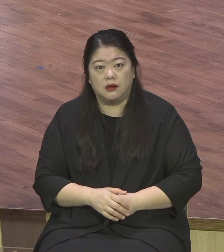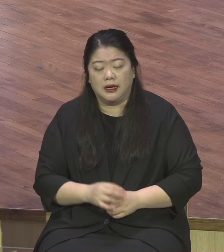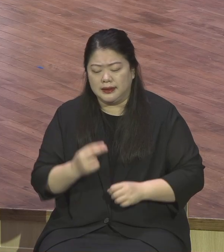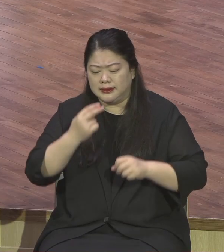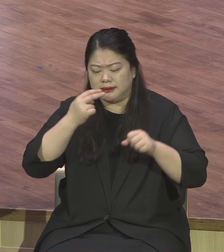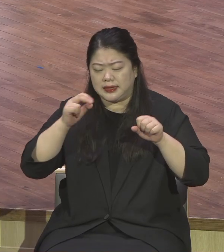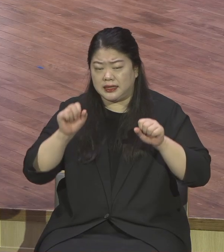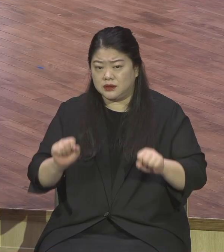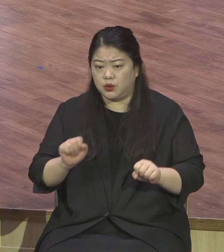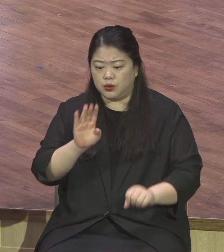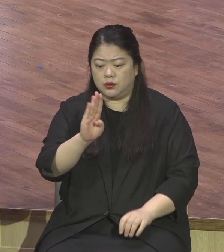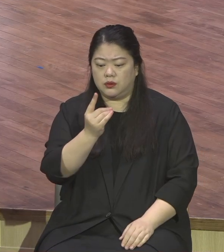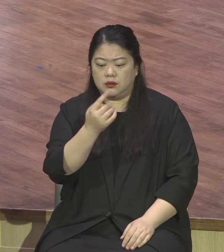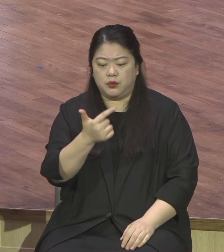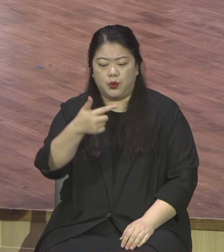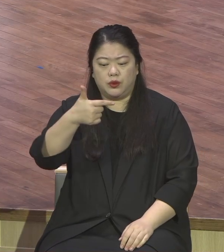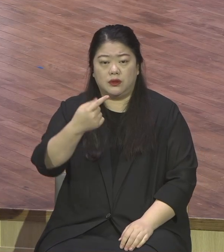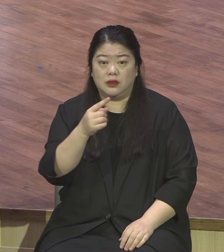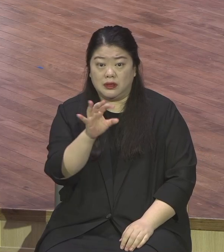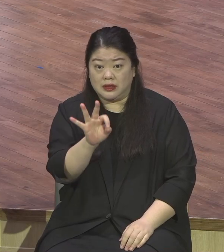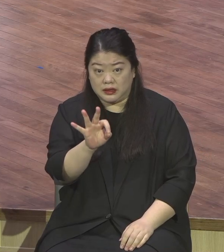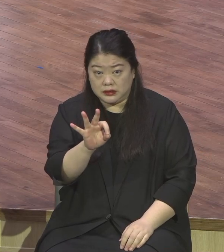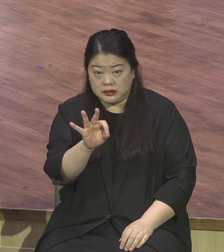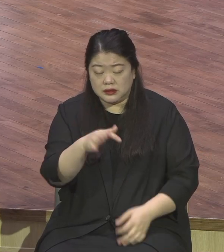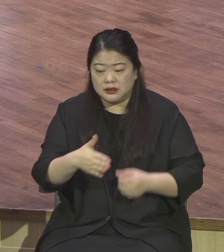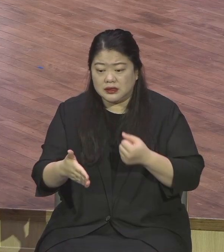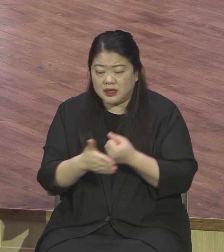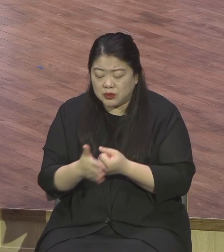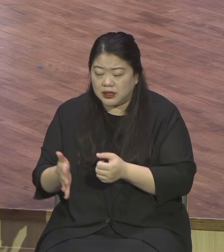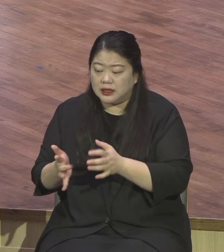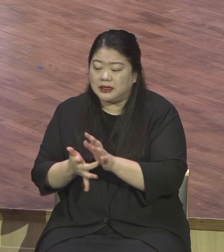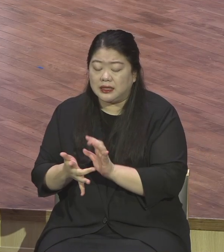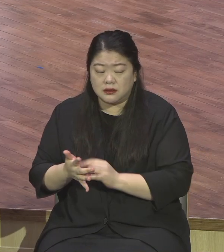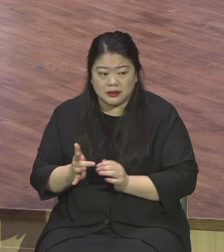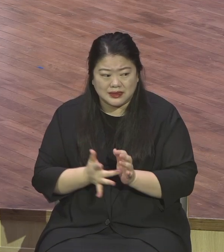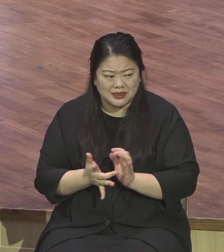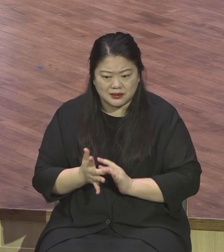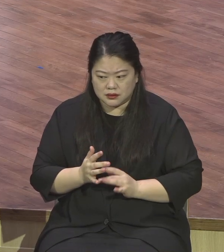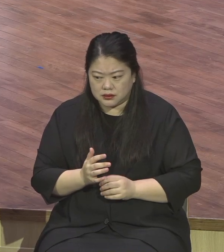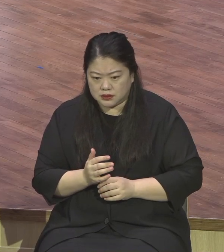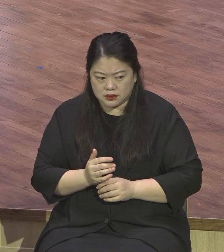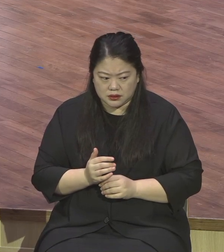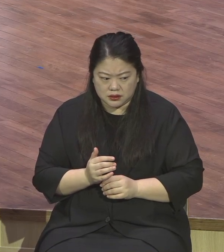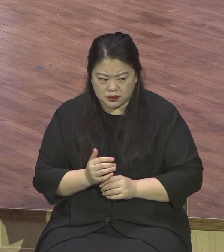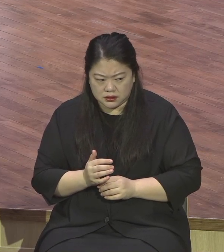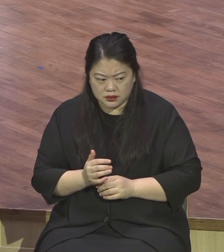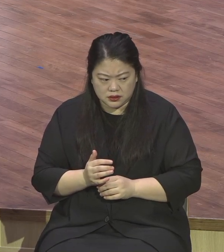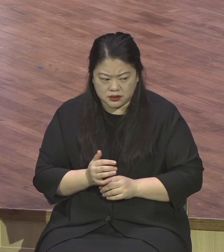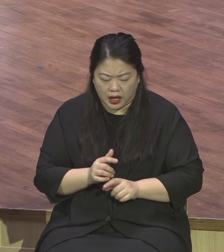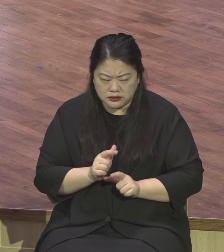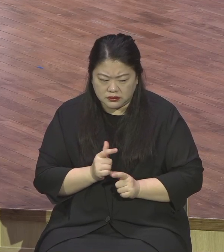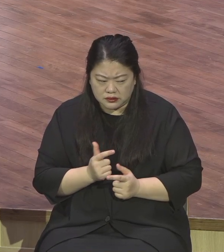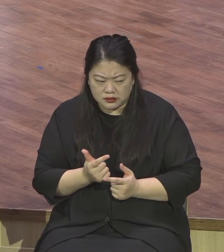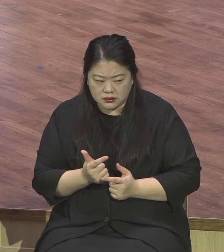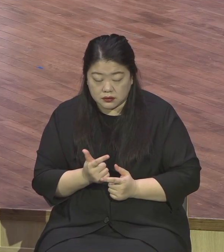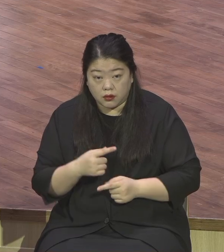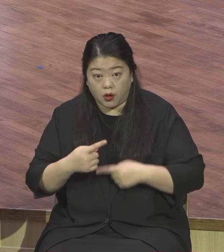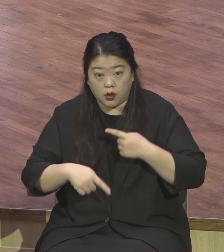따라서 즉시로 예수를 부인했습니다. 그런데 이번에는 다른 여종이 또 보고